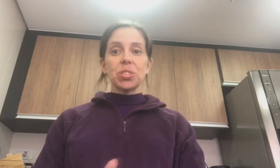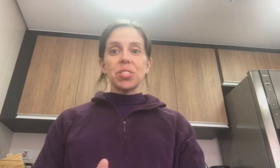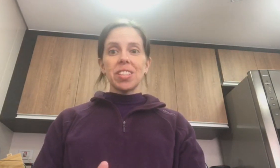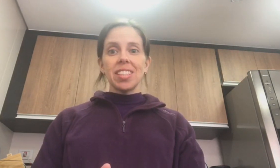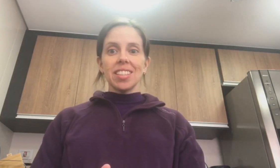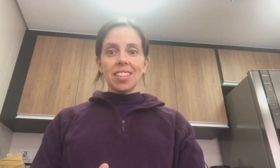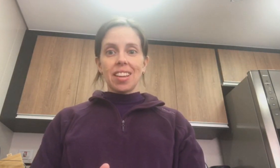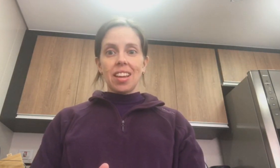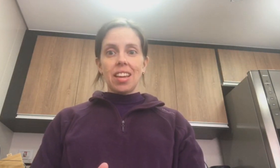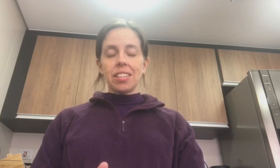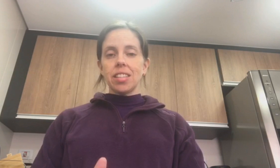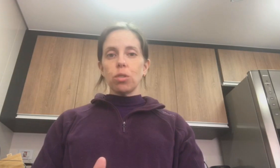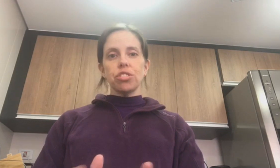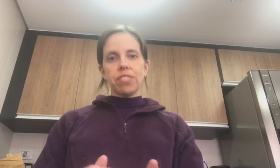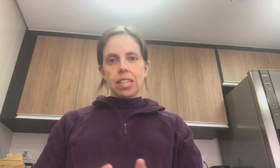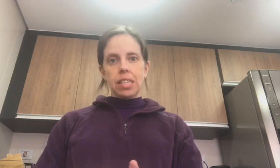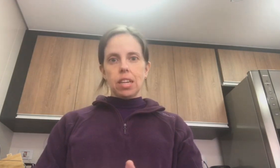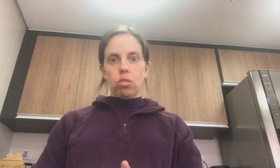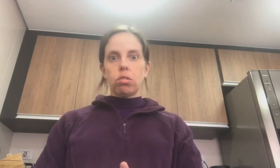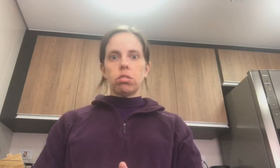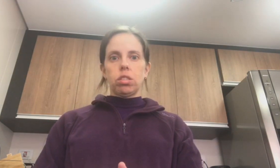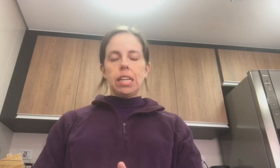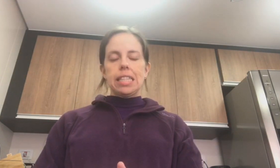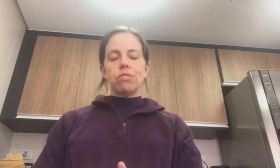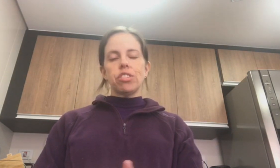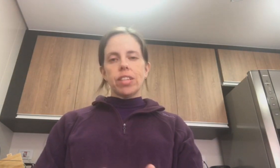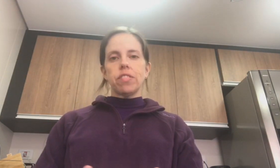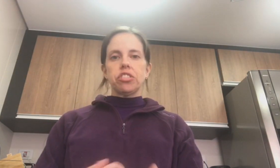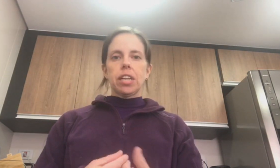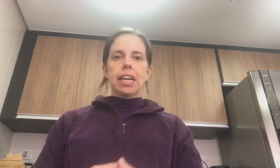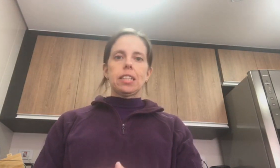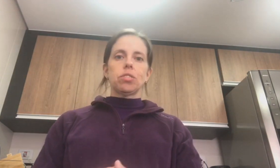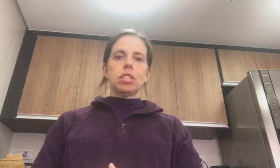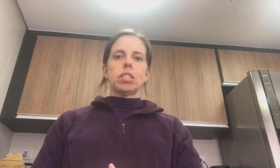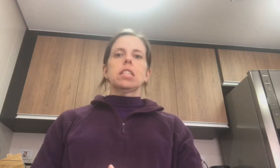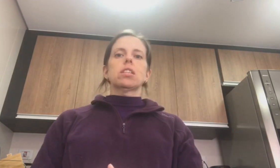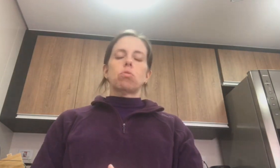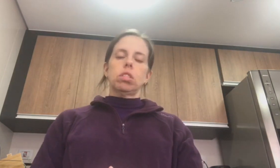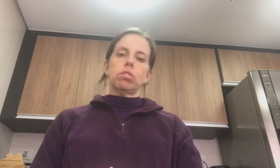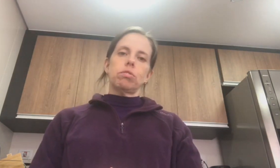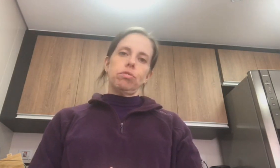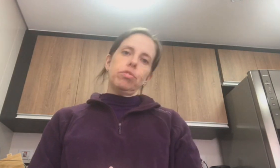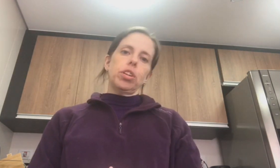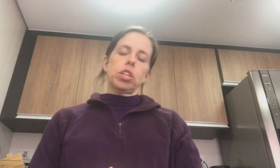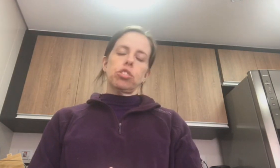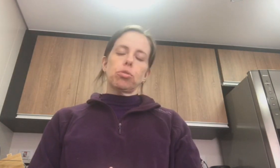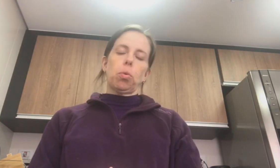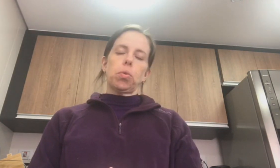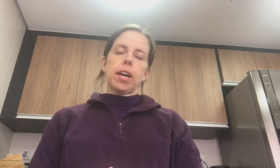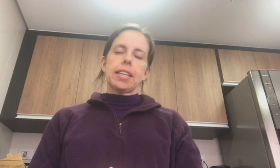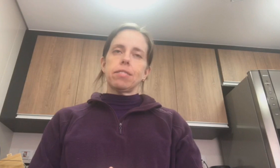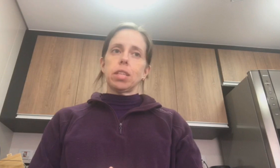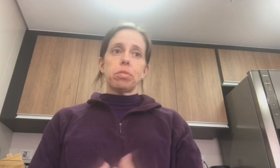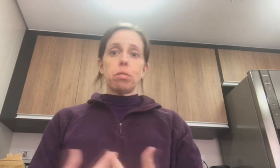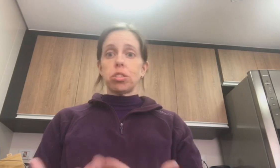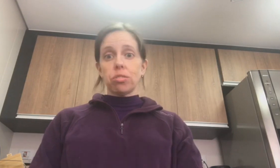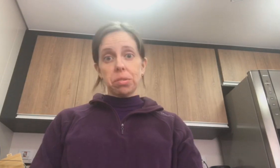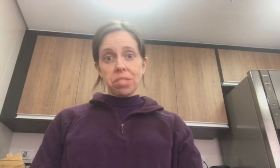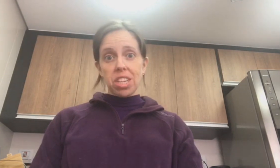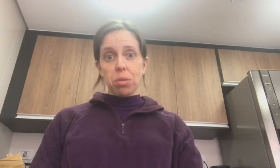foi tudo assim. Se eu tivesse... Se eu tivesse vendido a casa dois anos atrás. Quando foi pra gente colocar a casa venda. Provavelmente vai no interior,